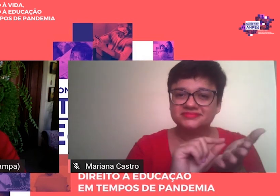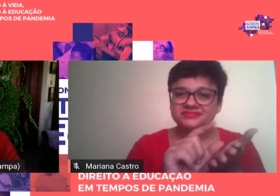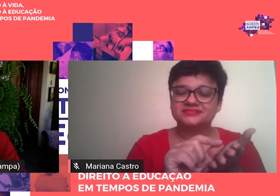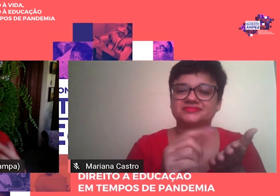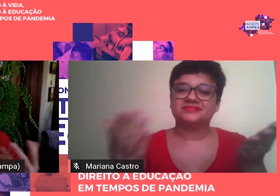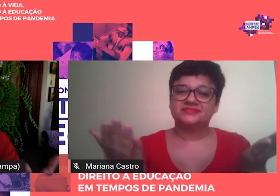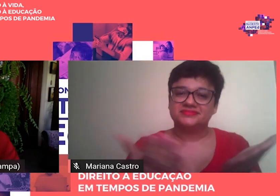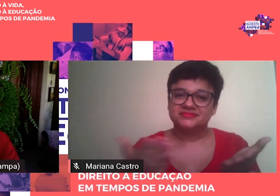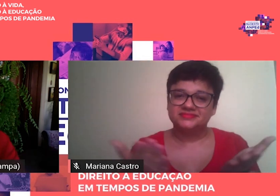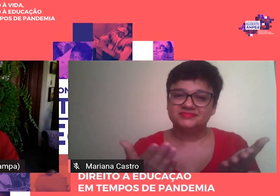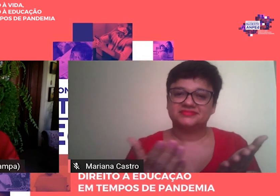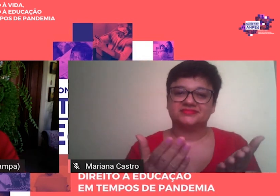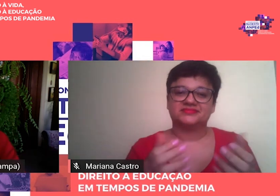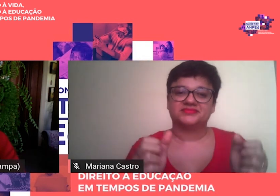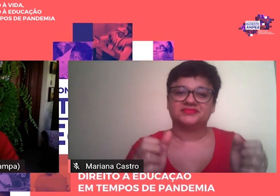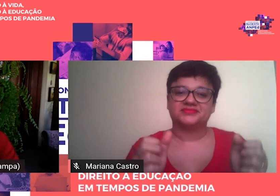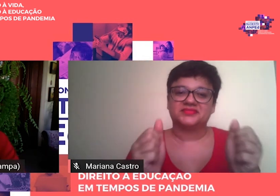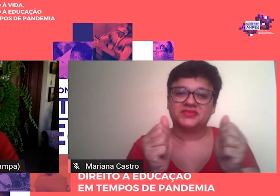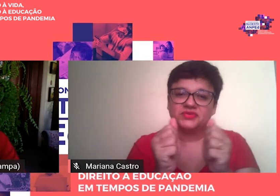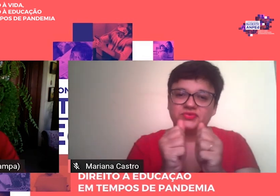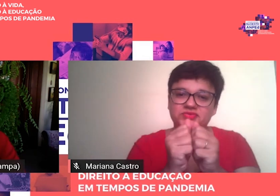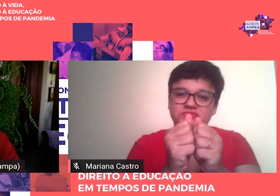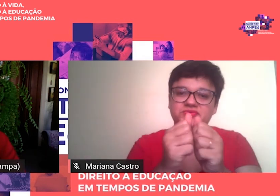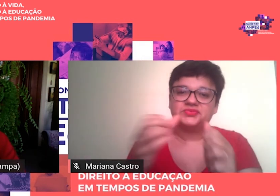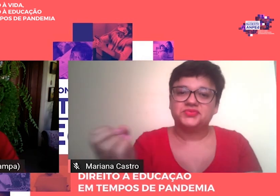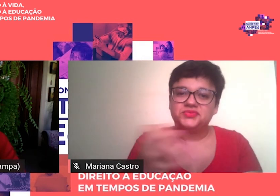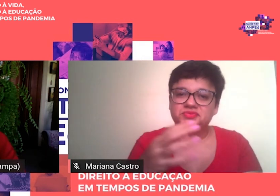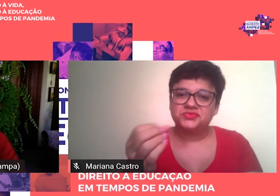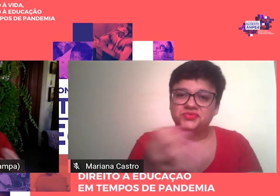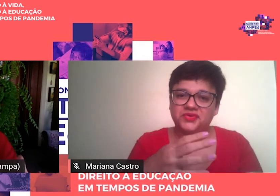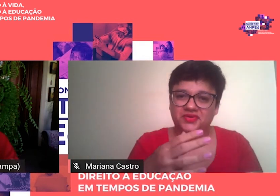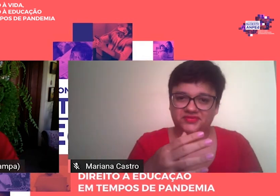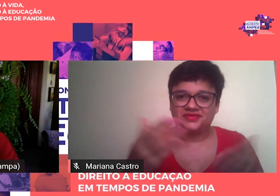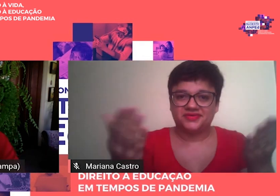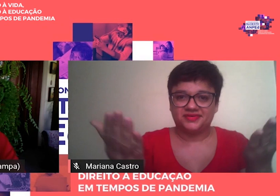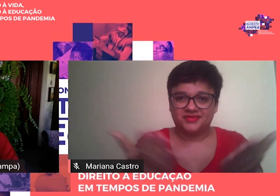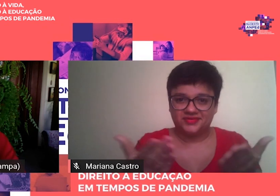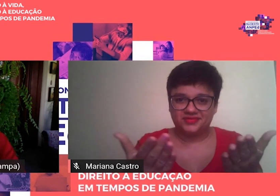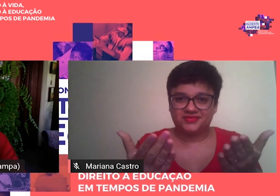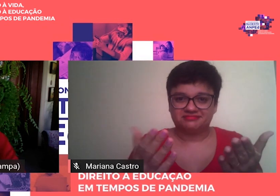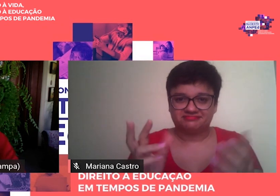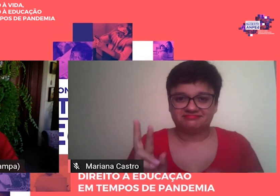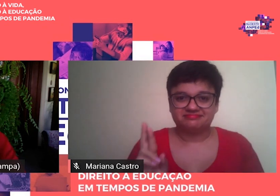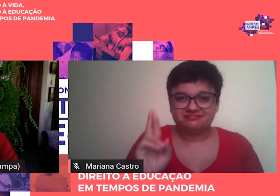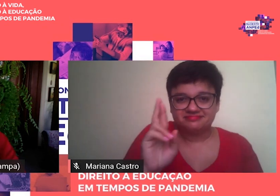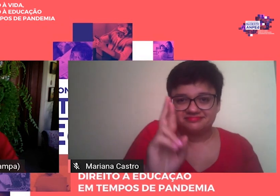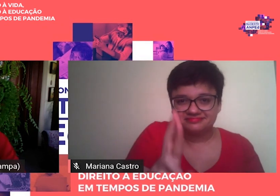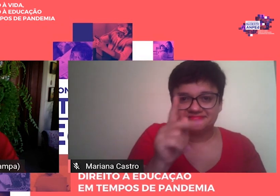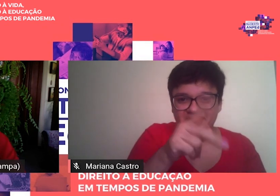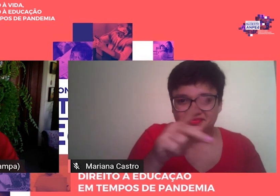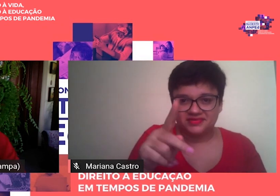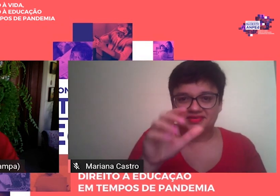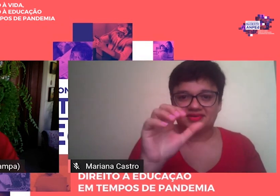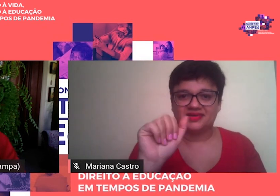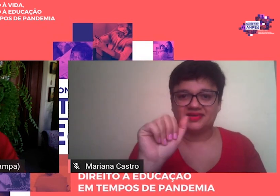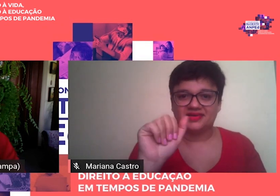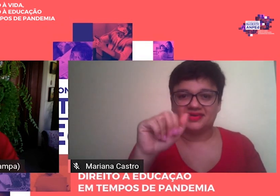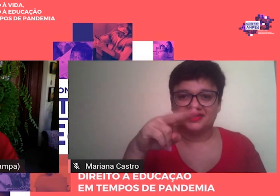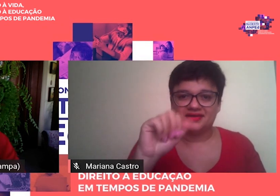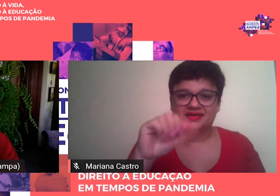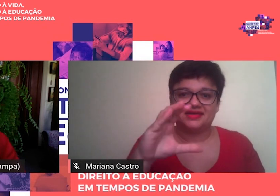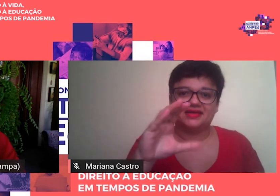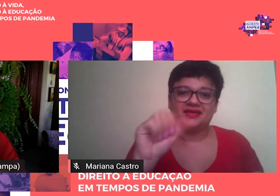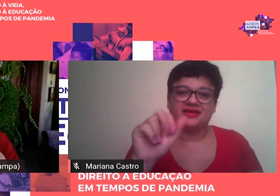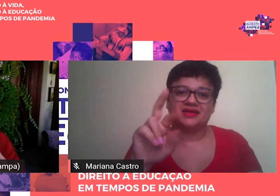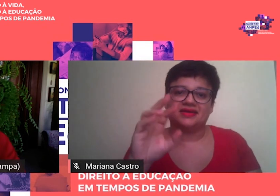sessão, ao lado da nova geração, né, representada pela professora Ana Carolina Galvão, mostram